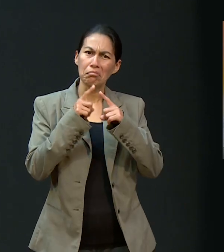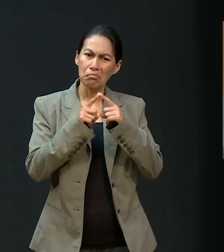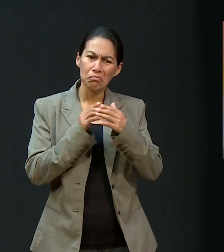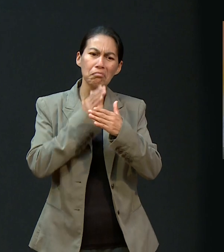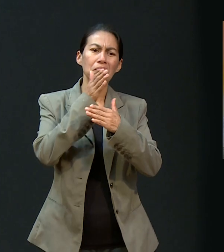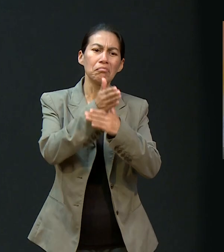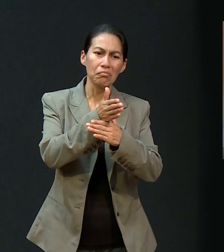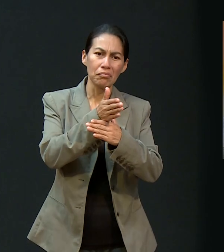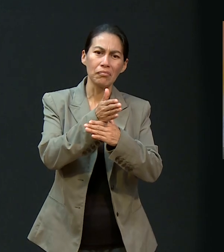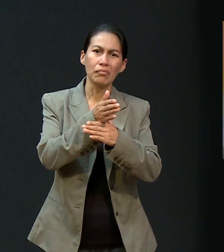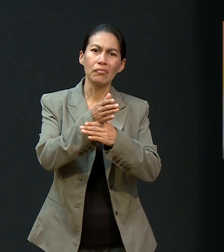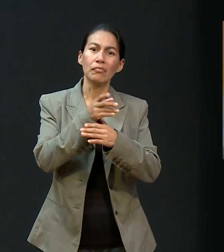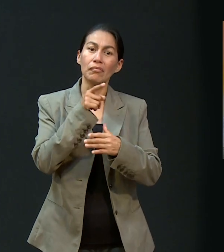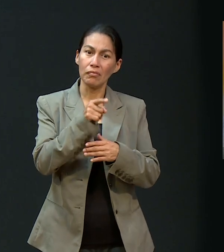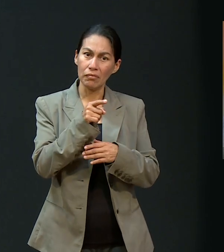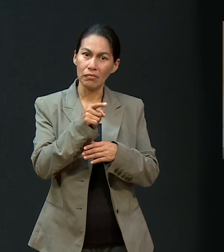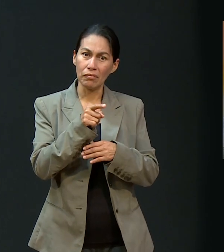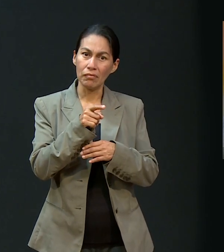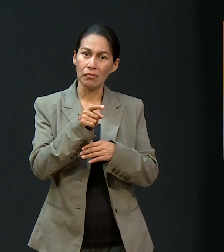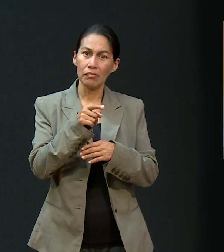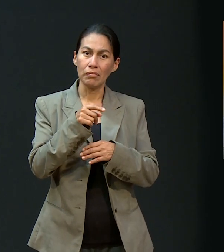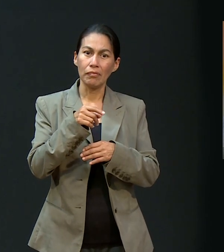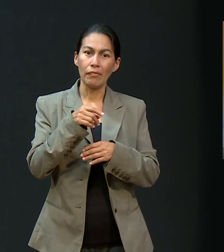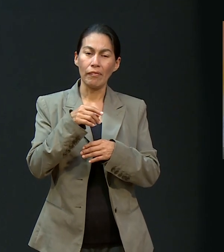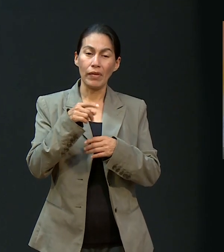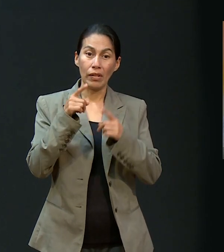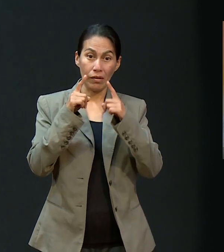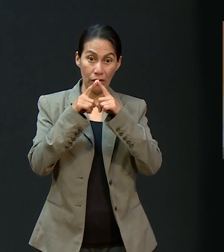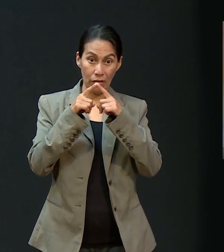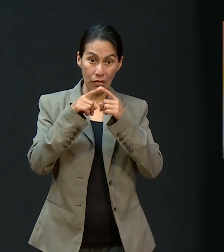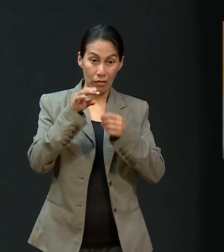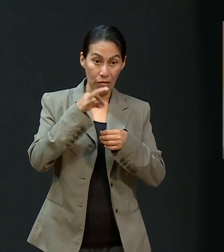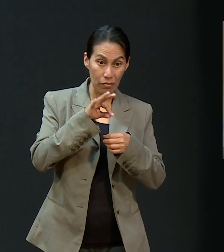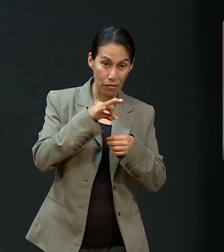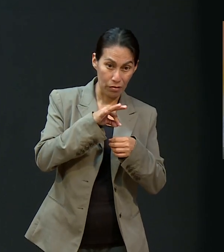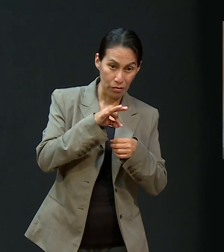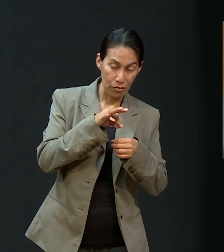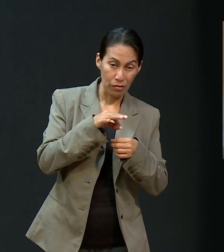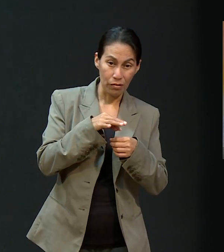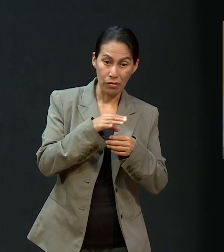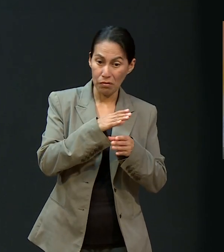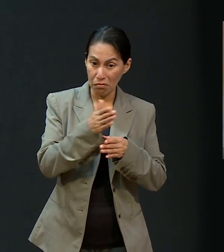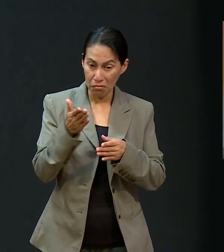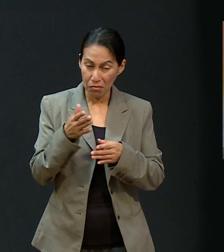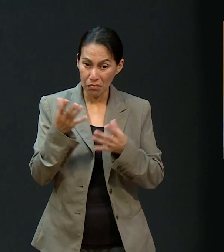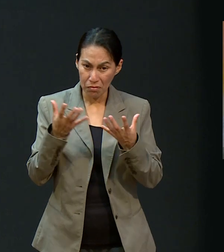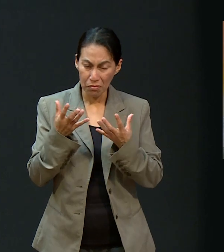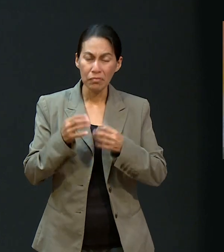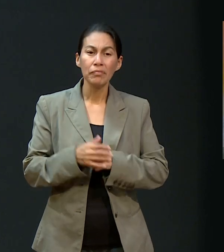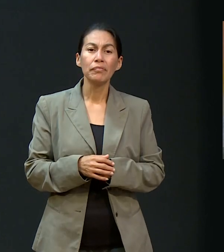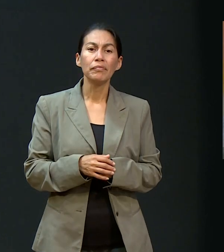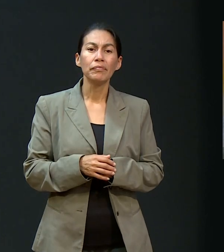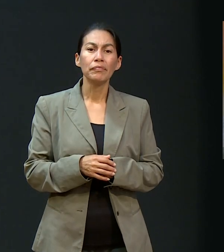Y así iba a la iglesia. Y así desempeñó el cargo de tesorera. En silla de ruedas.